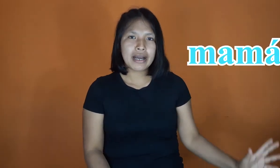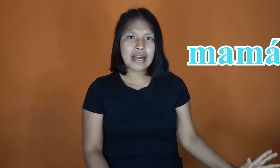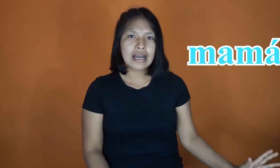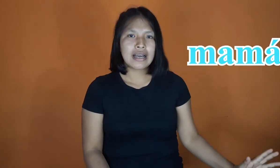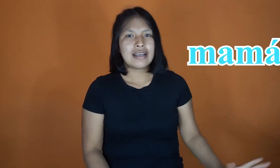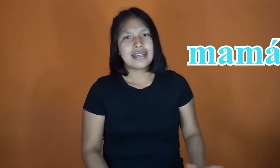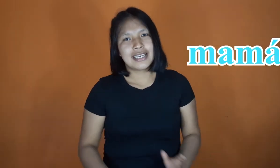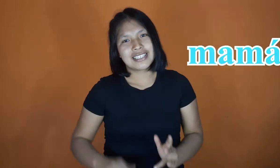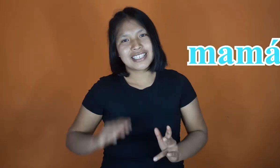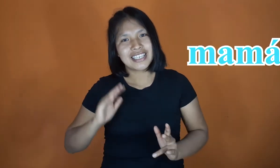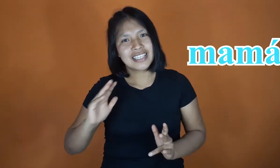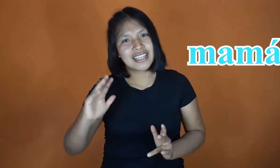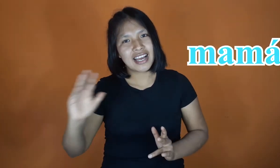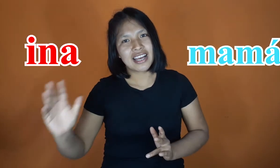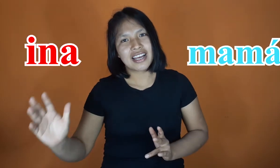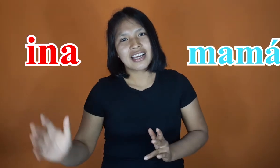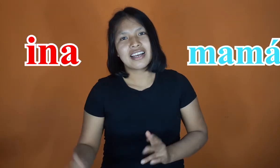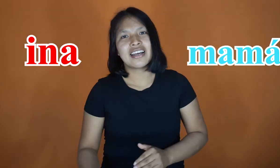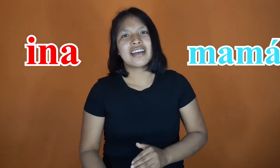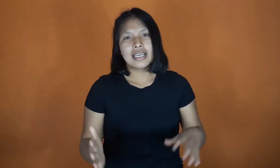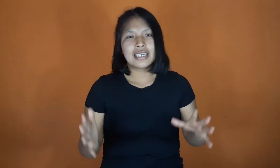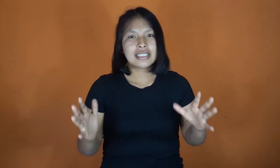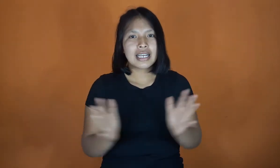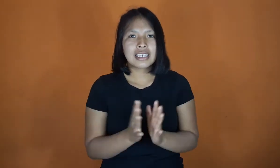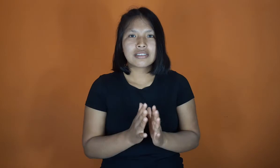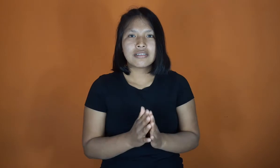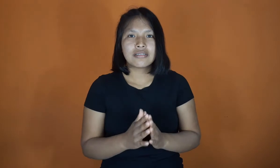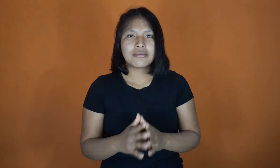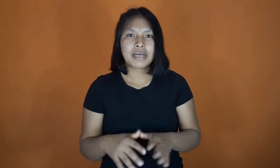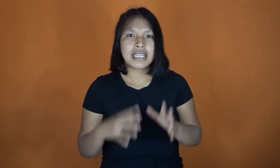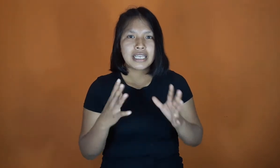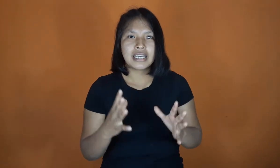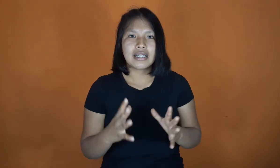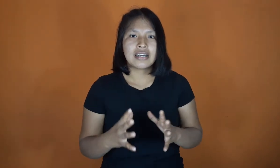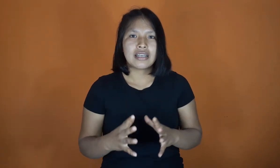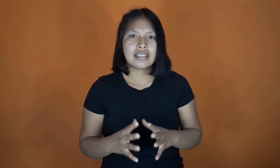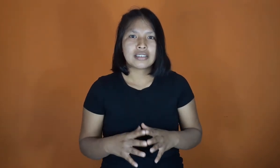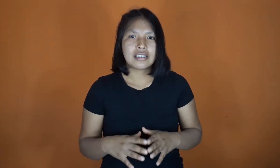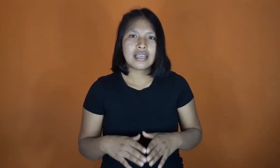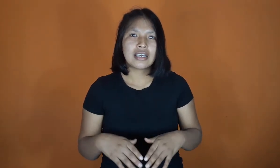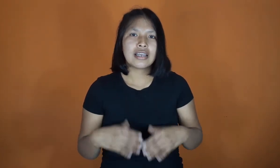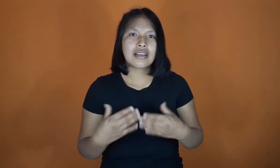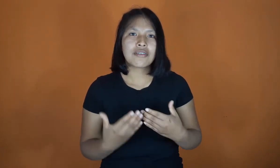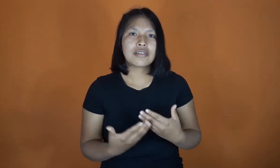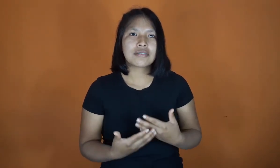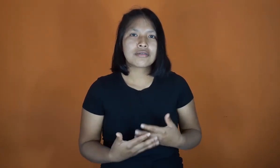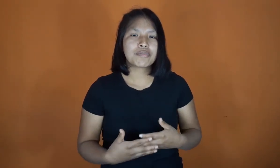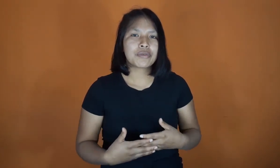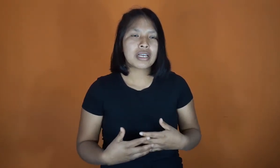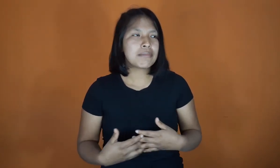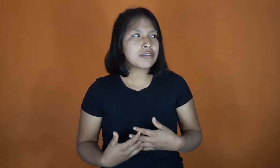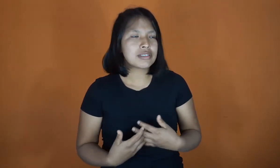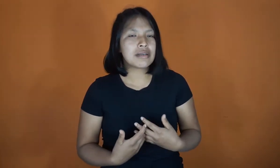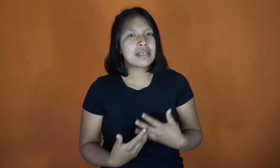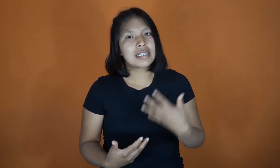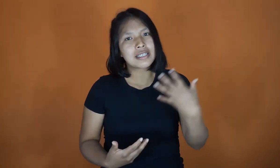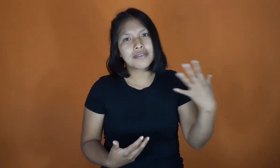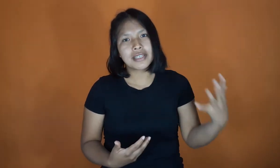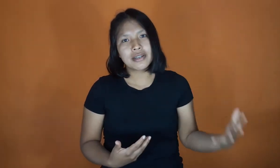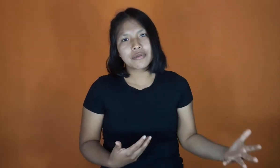Mamá es iná. En este caso, varía. Cuando, por ejemplo, te vas a referir a tu